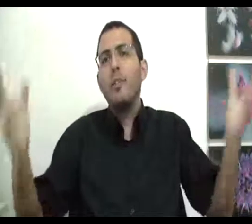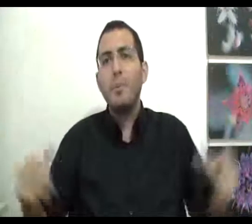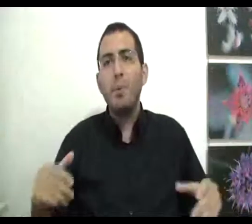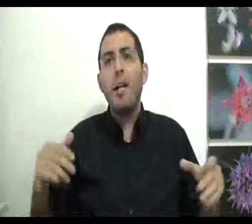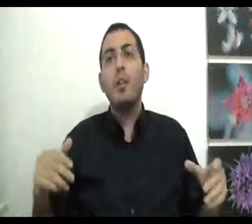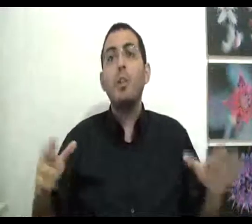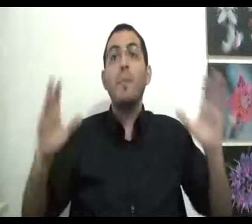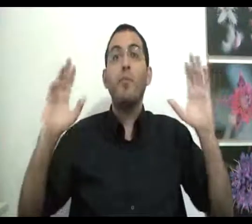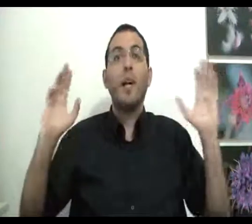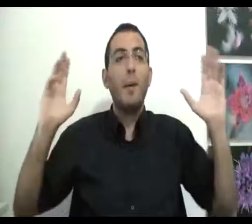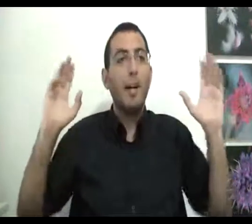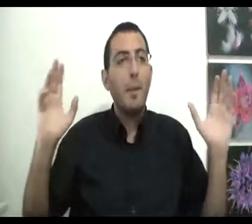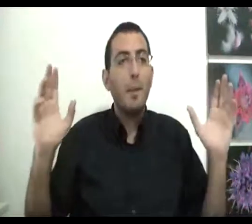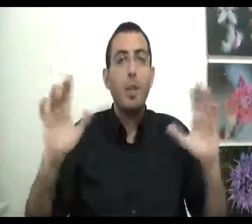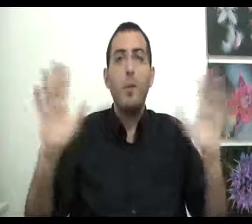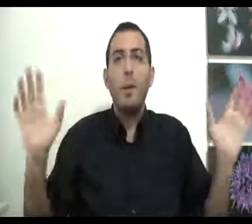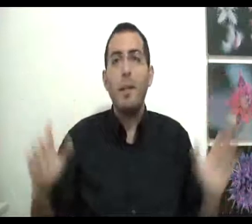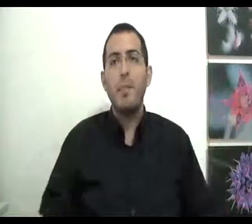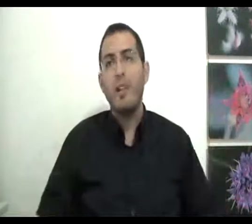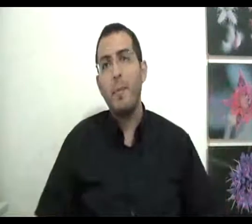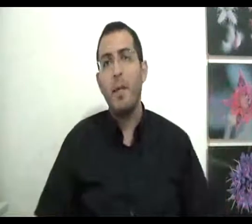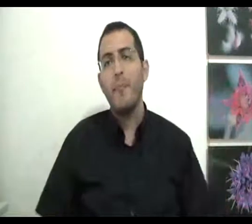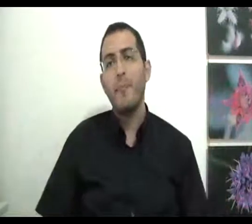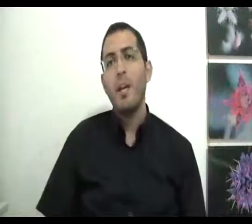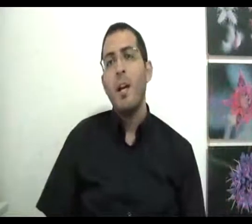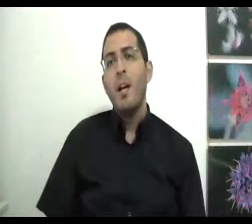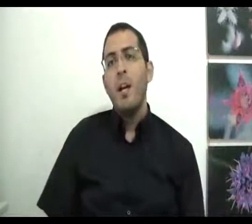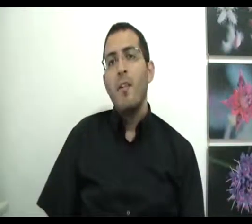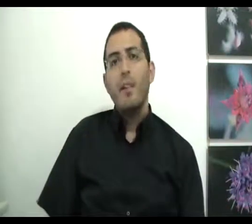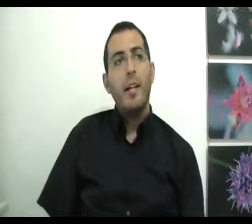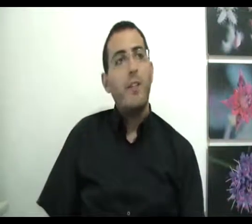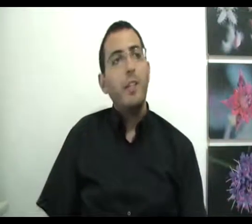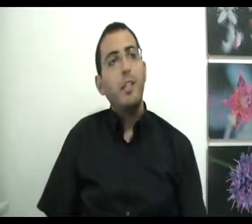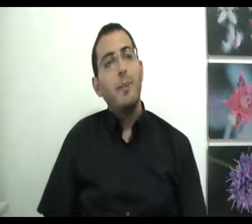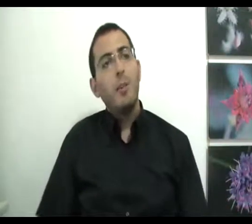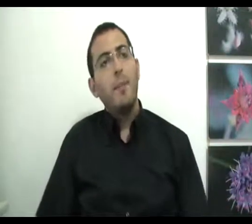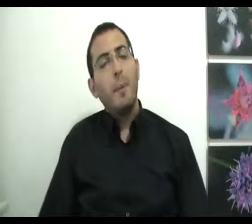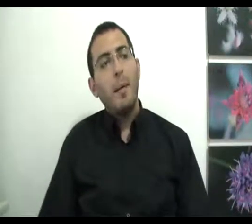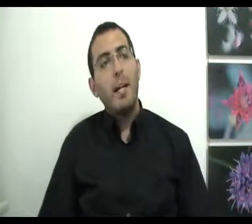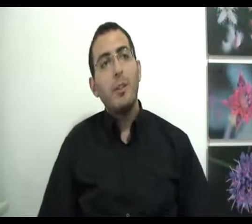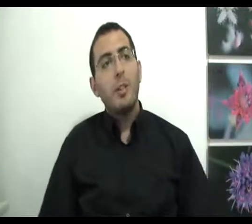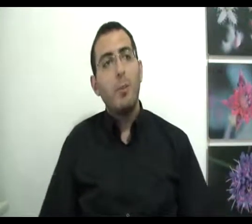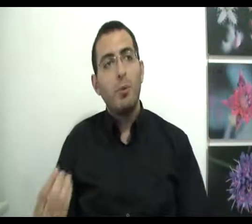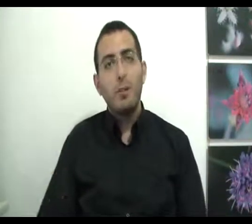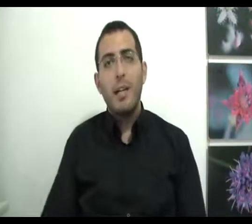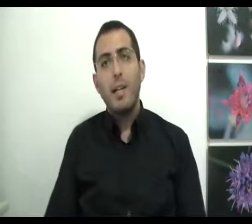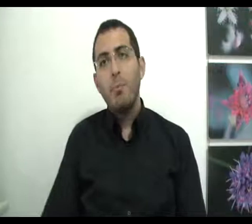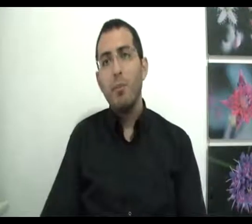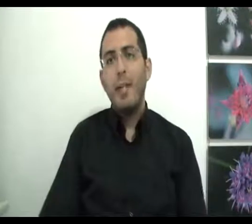הסיפורי הגדות שהמבוגרים, החכמים הגדולים לא מאמינים בדברים האלה וכפי שהסברנו אותם הפעם אחת השלמות זה החיבור של